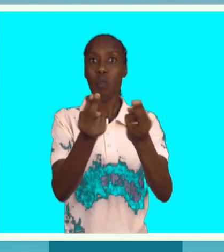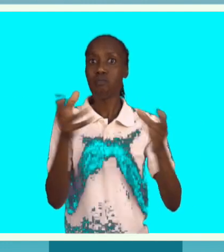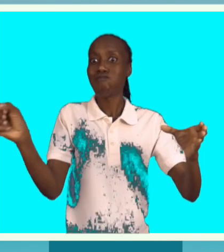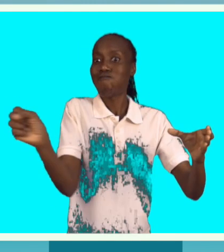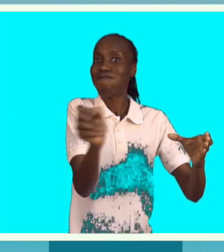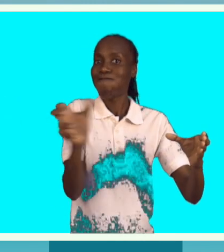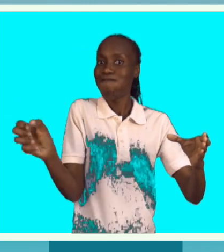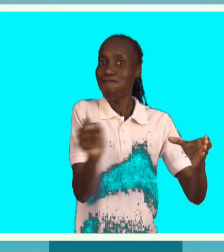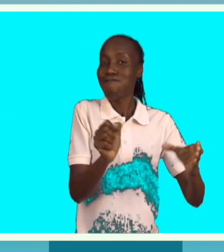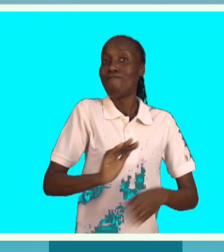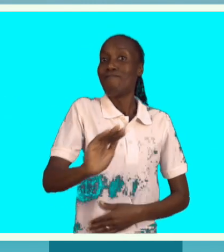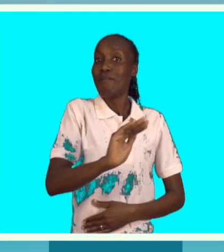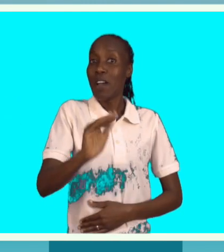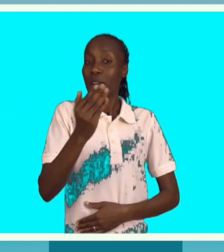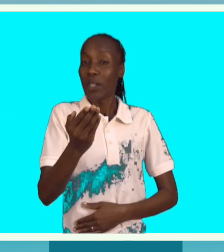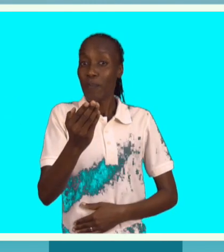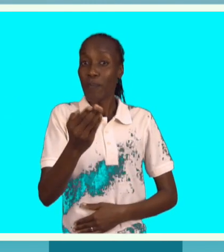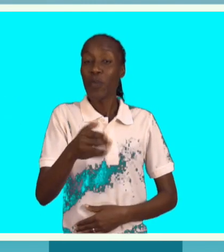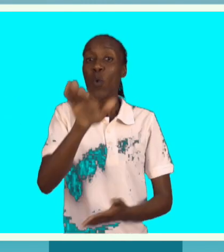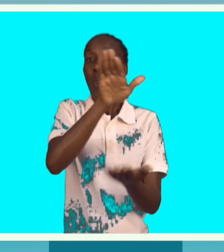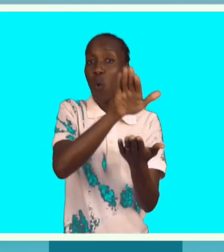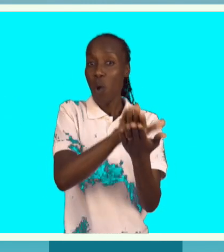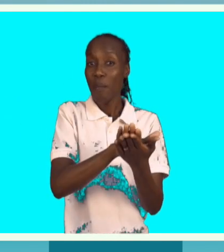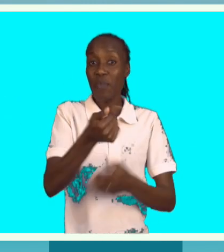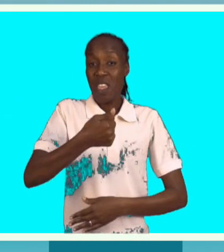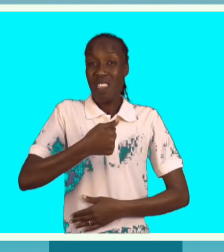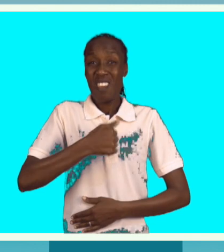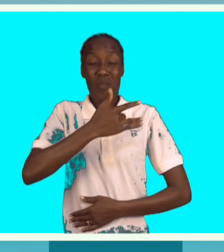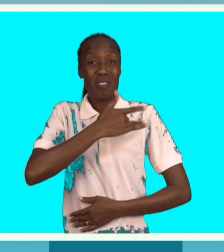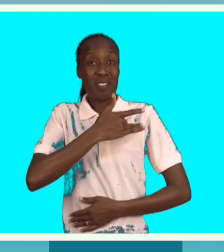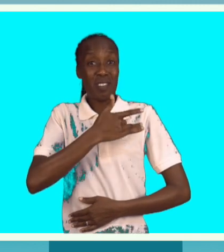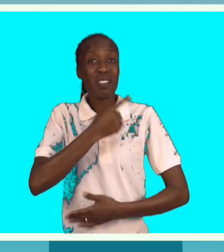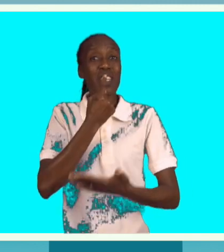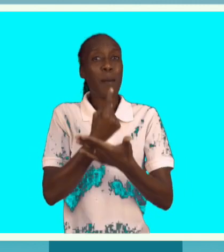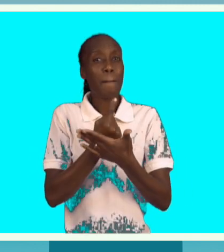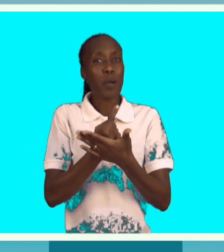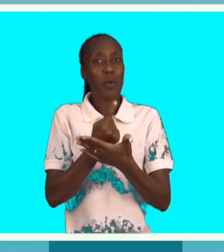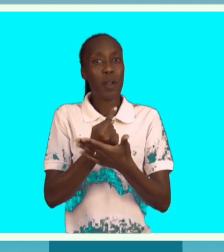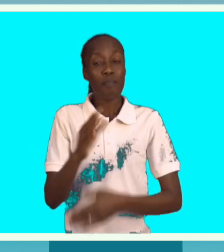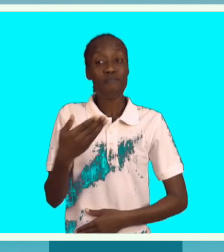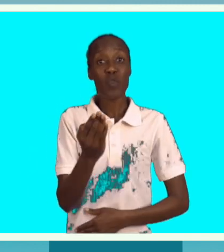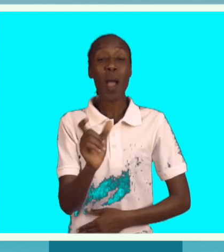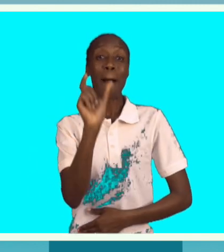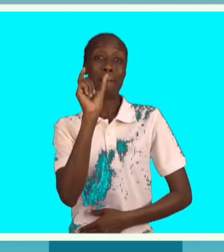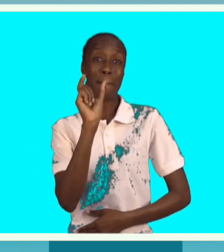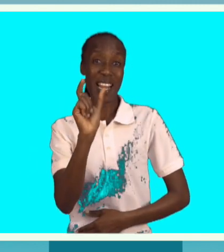senti a importância de realmente termos terminologias bem conhecidas